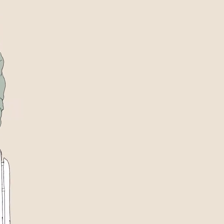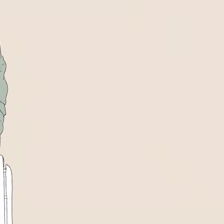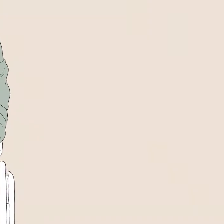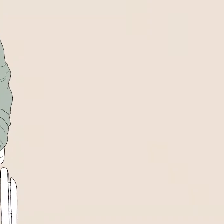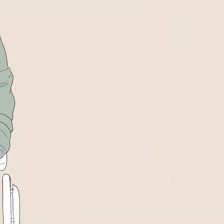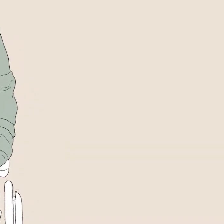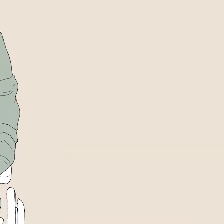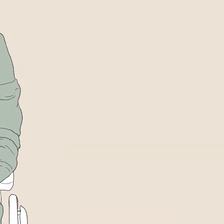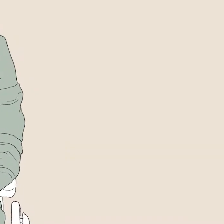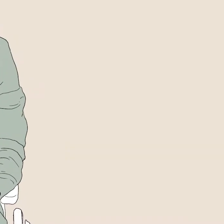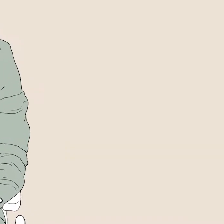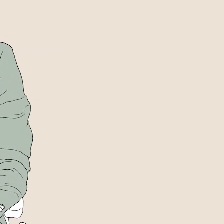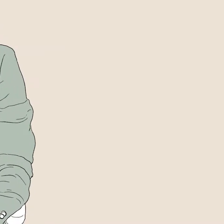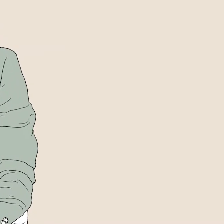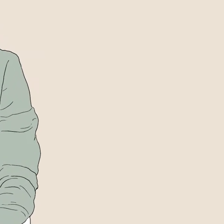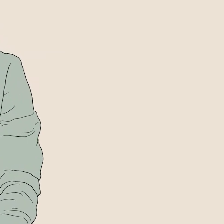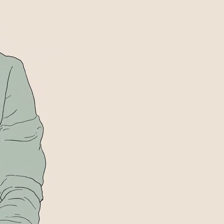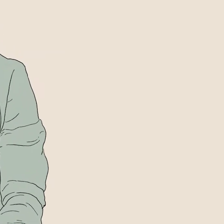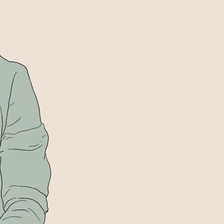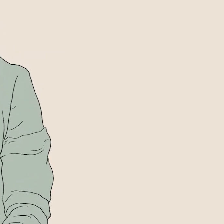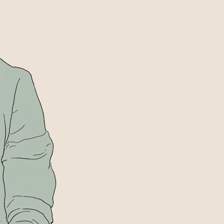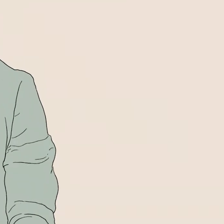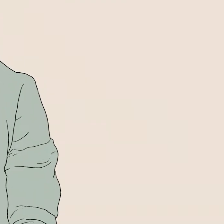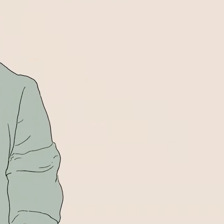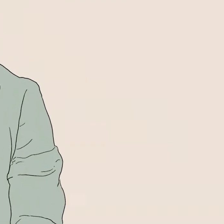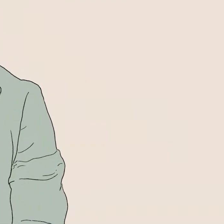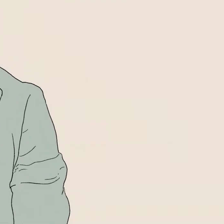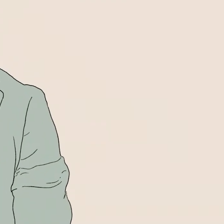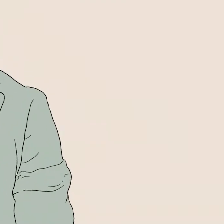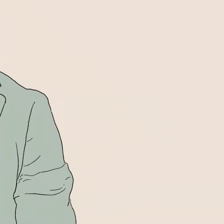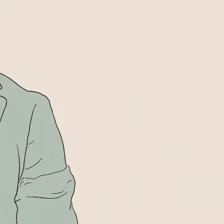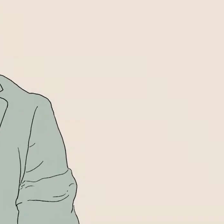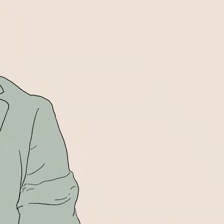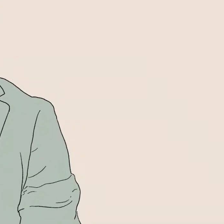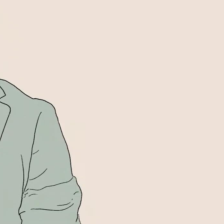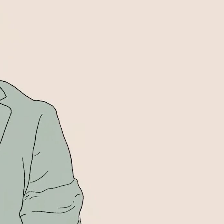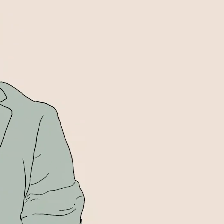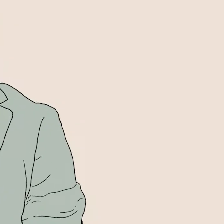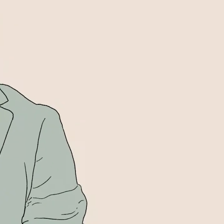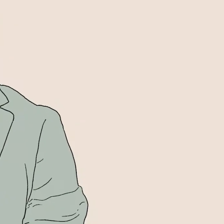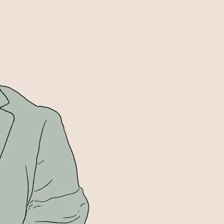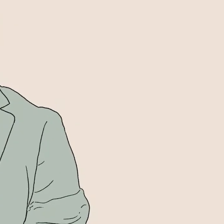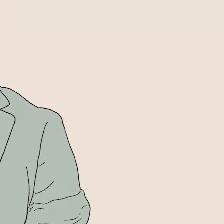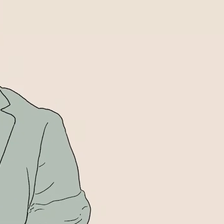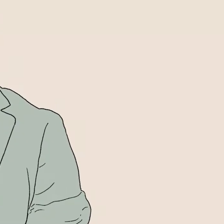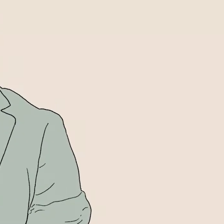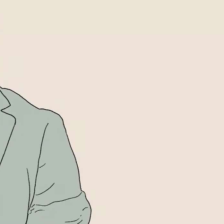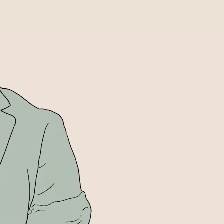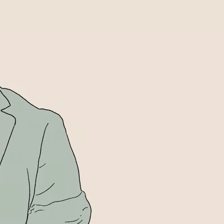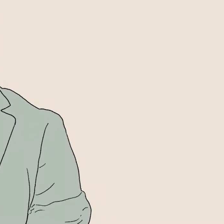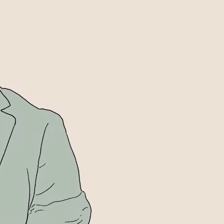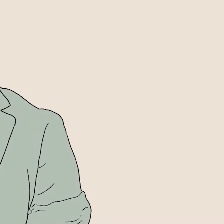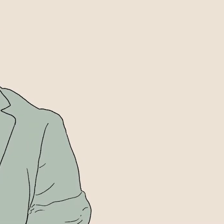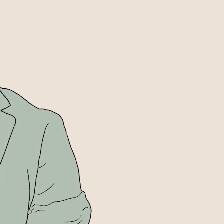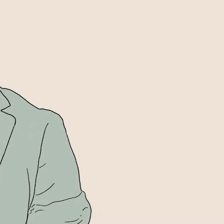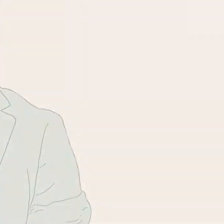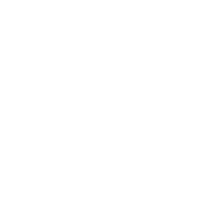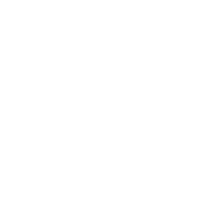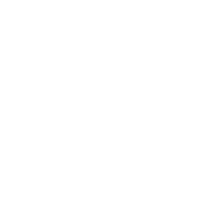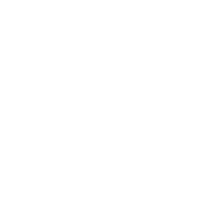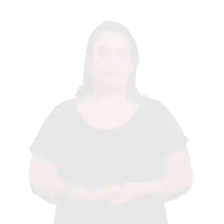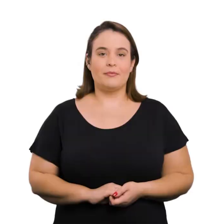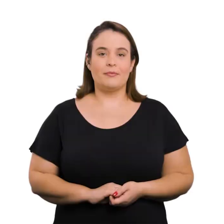sentado em sua cadeira de rodas de frente para nós. Com a mão direita, mostra sua carteira de trabalho que está em primeiro plano.